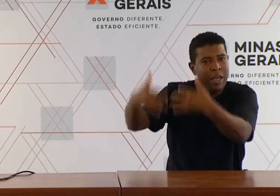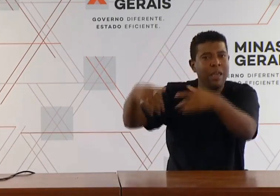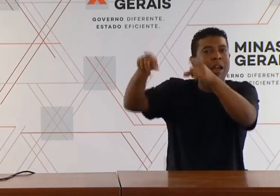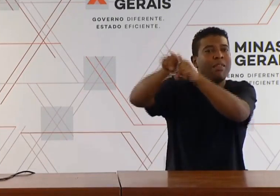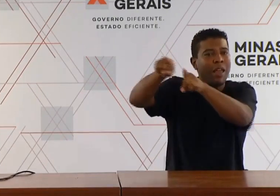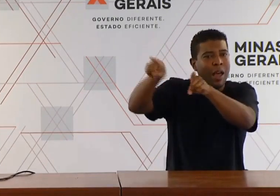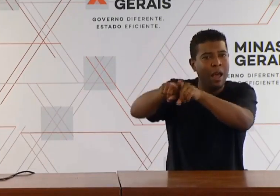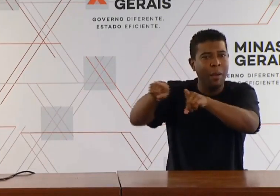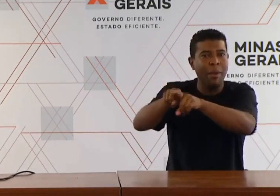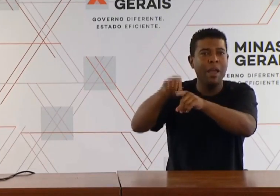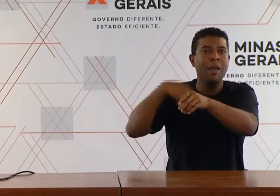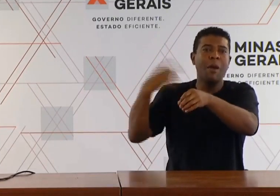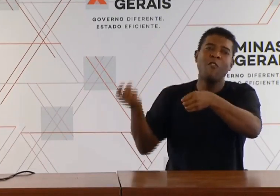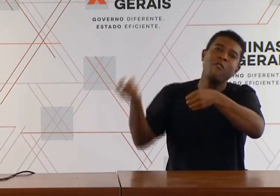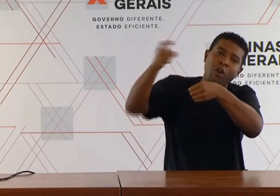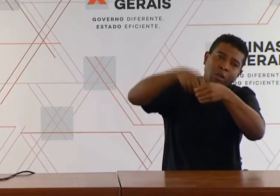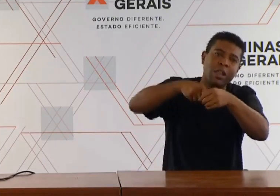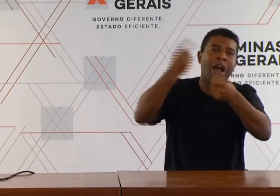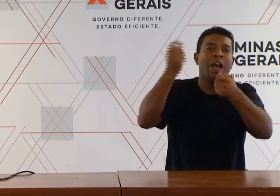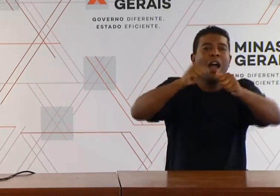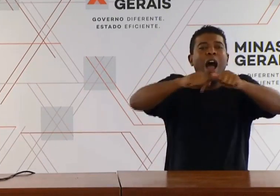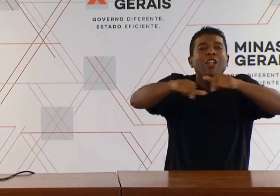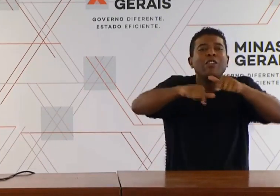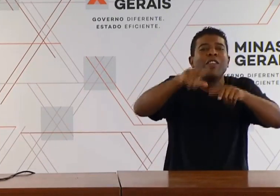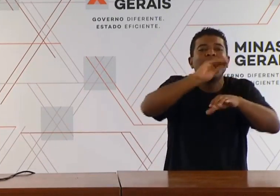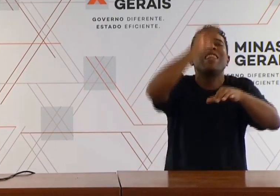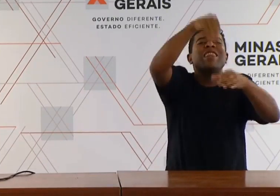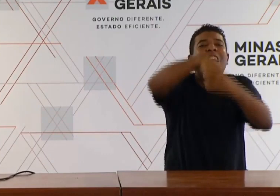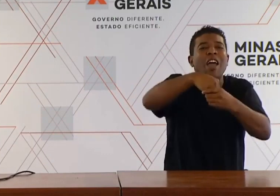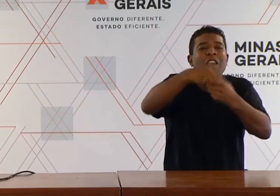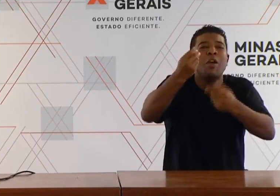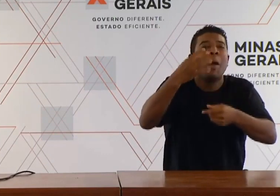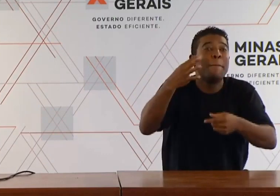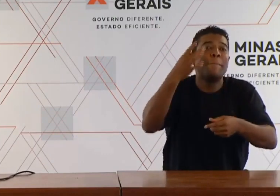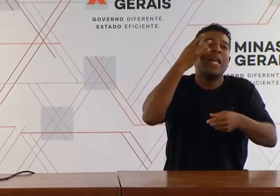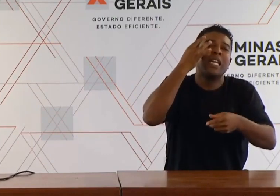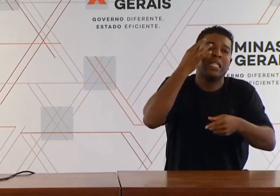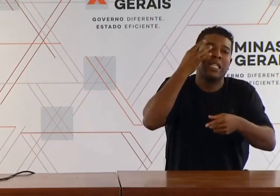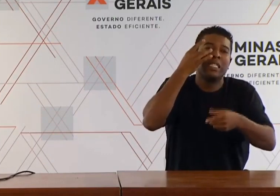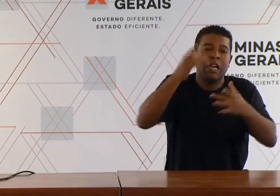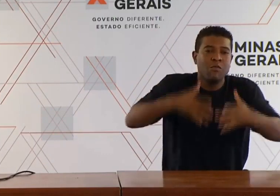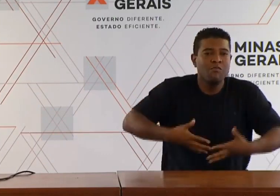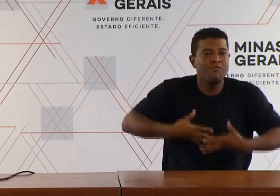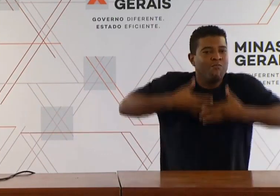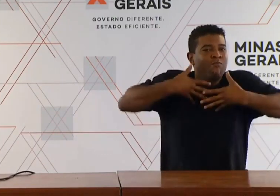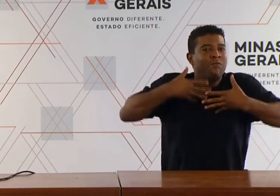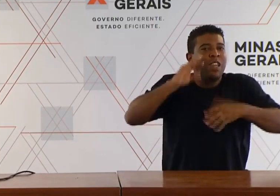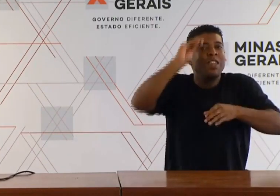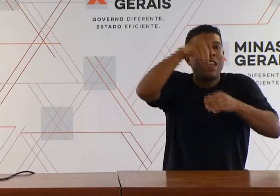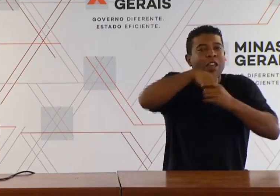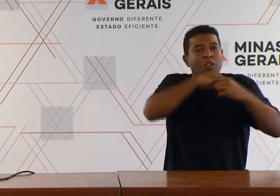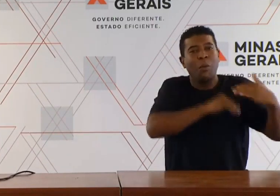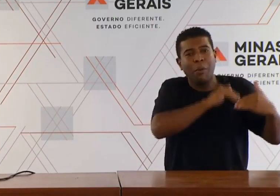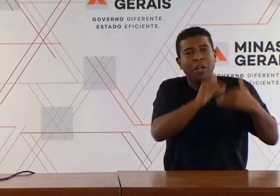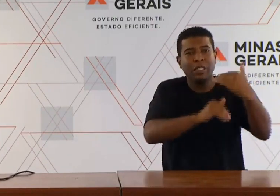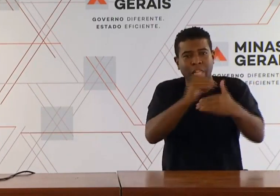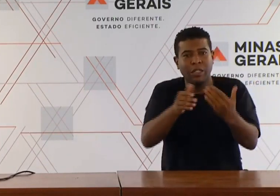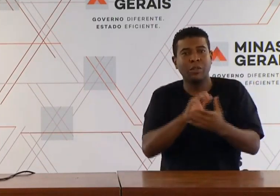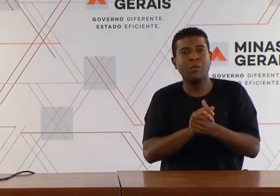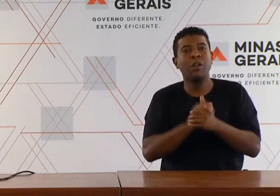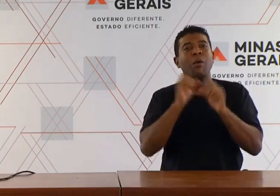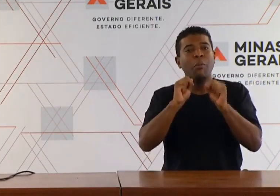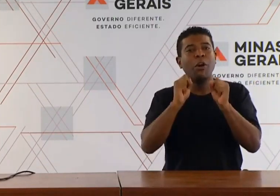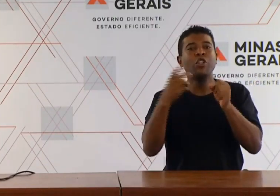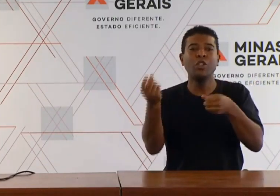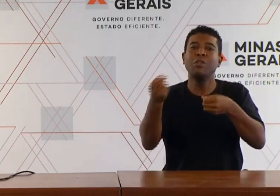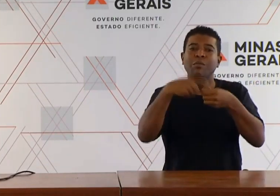restabelecimento das atividades presenciais de forma muito segura e orgulhosos do seu processo. Obrigada. Acho que era isso. Acho que a gente pode abrir para